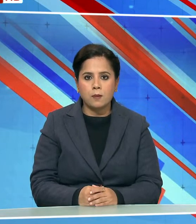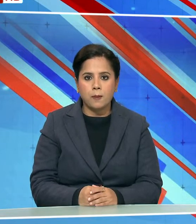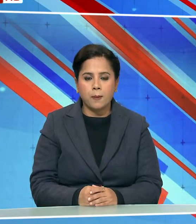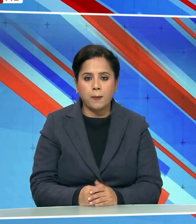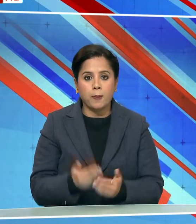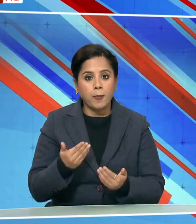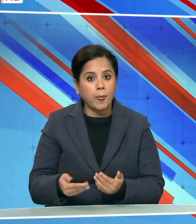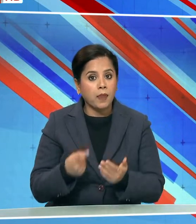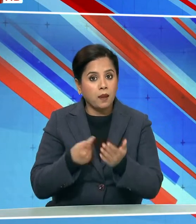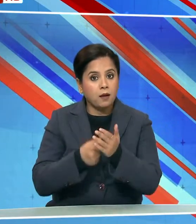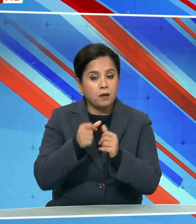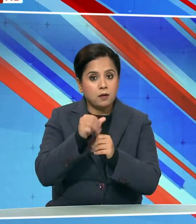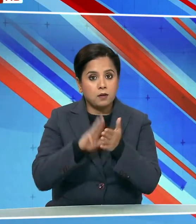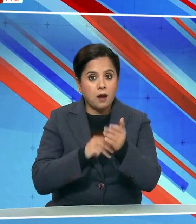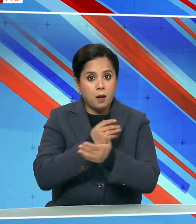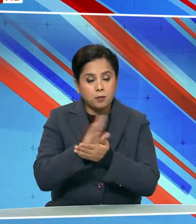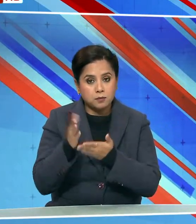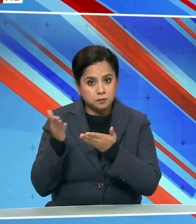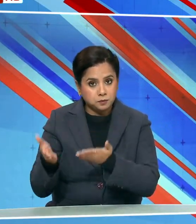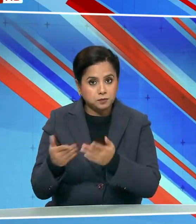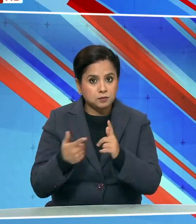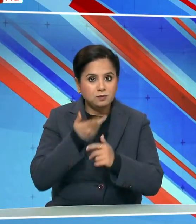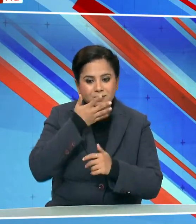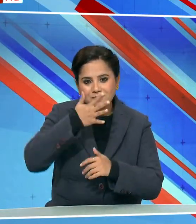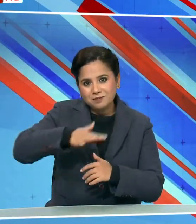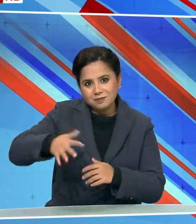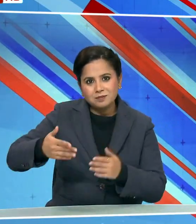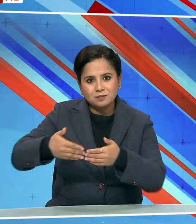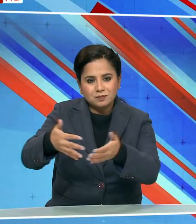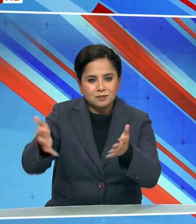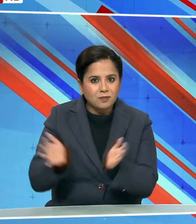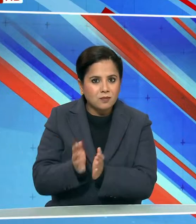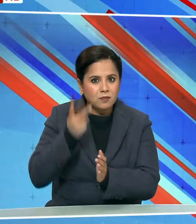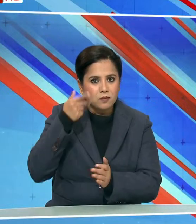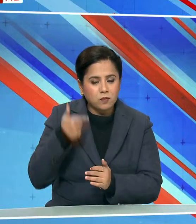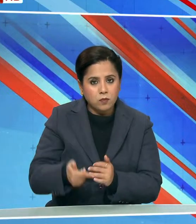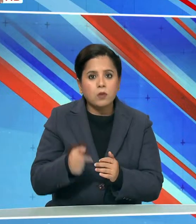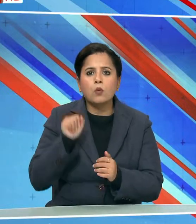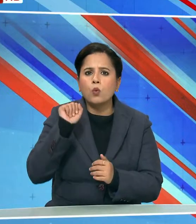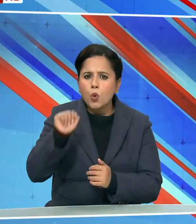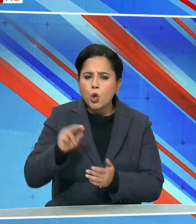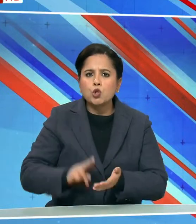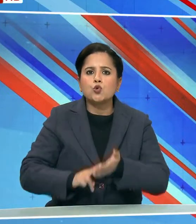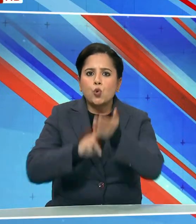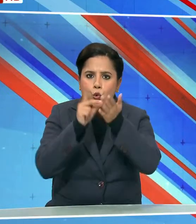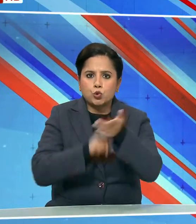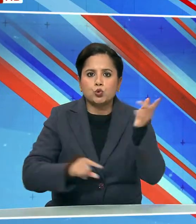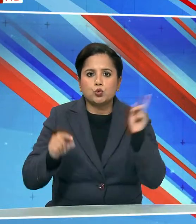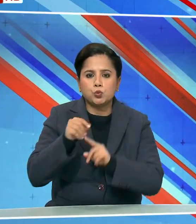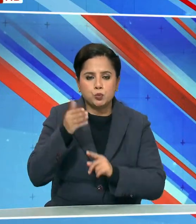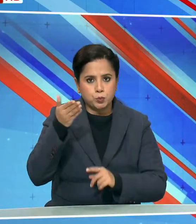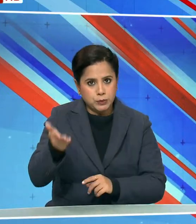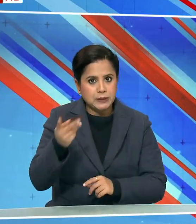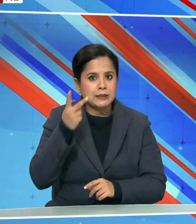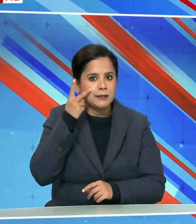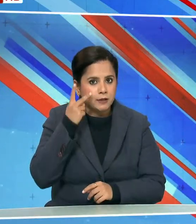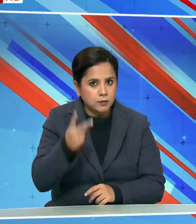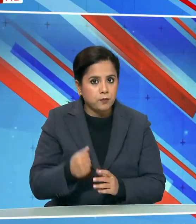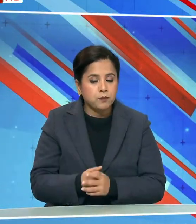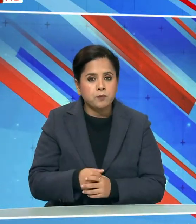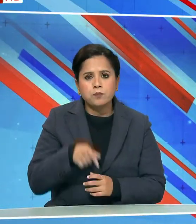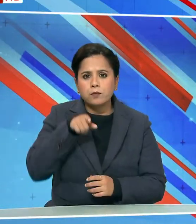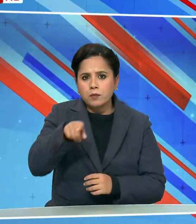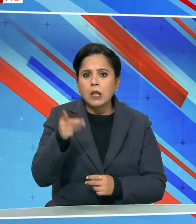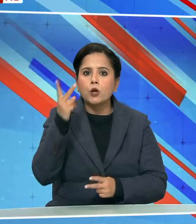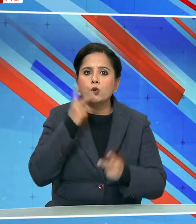रामगर ताल जो पुर्वी उत्तरप्रदेश का एक प्रमुक तुरीजम